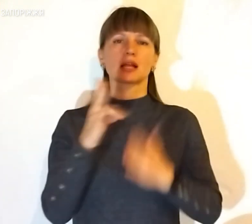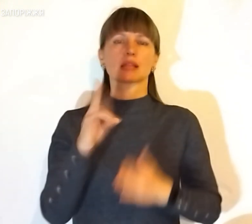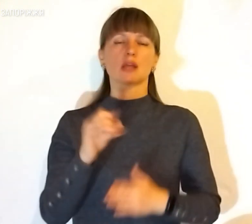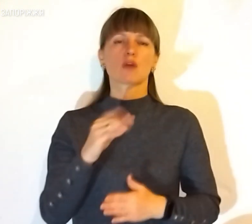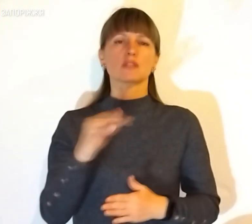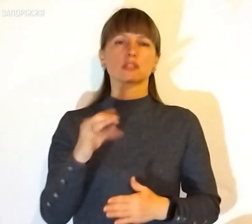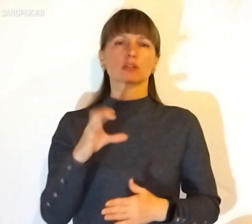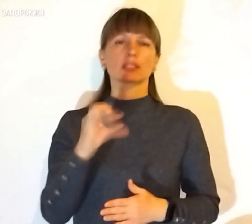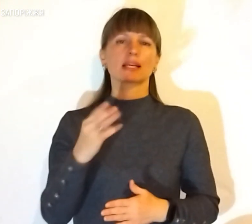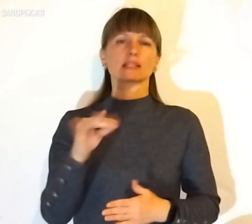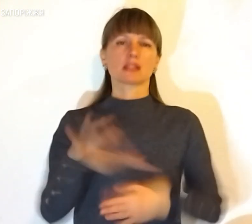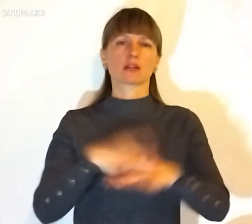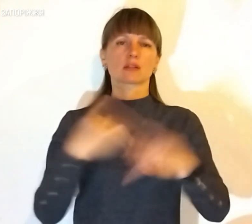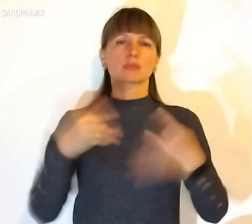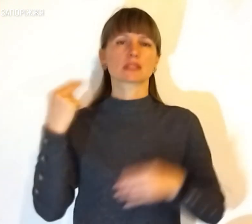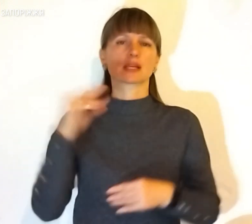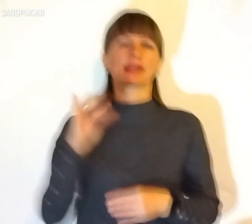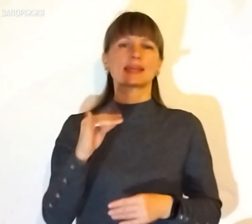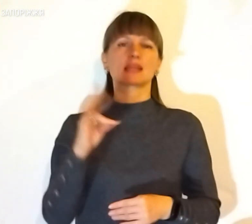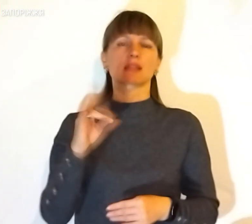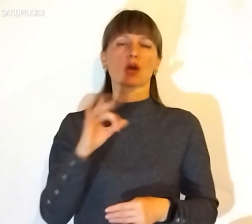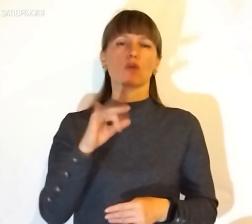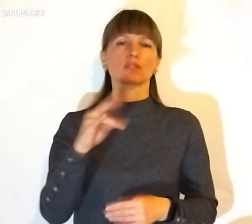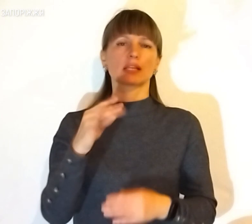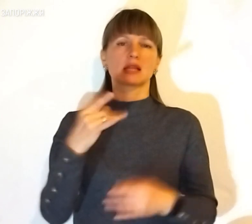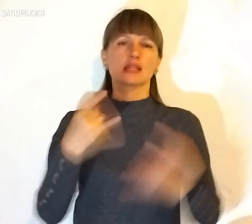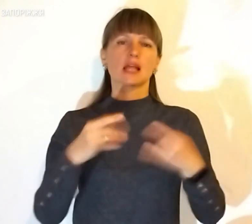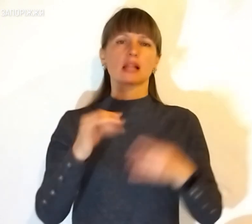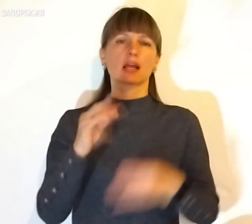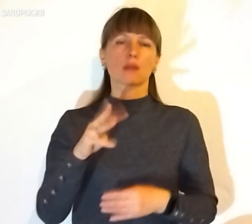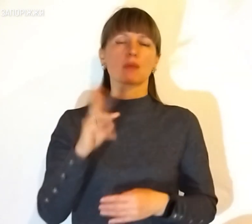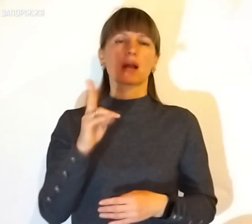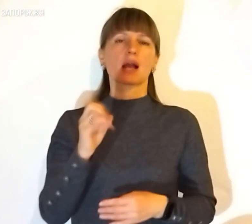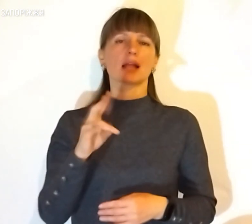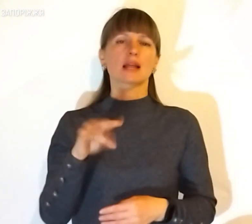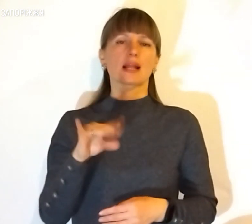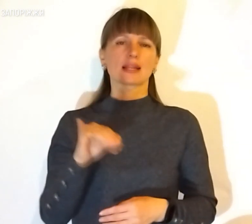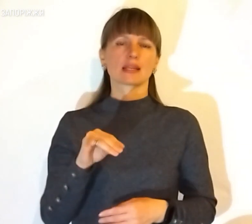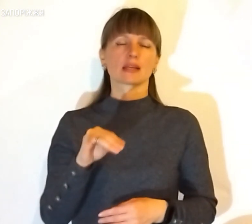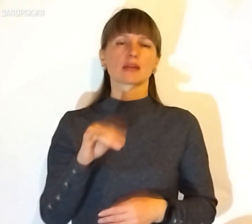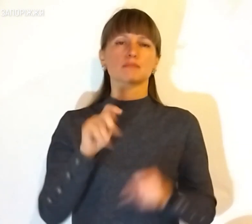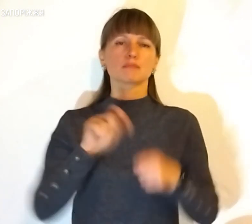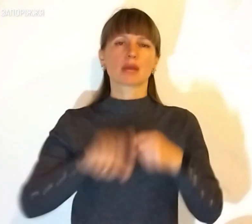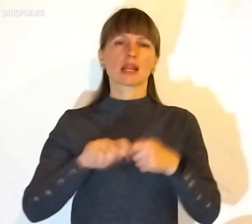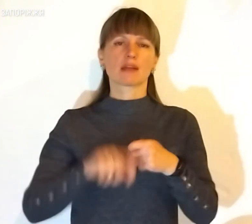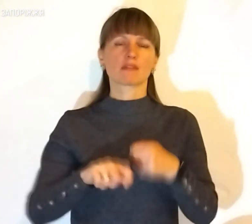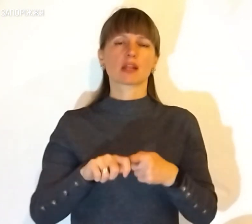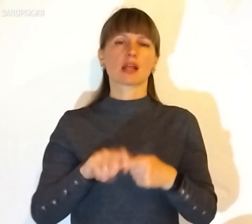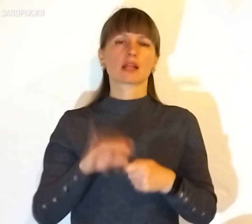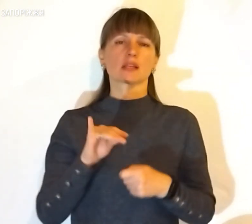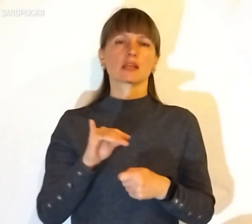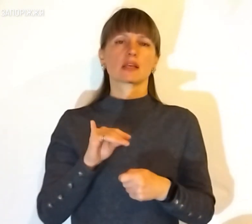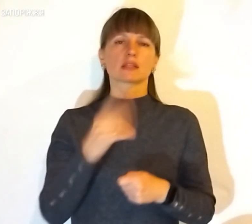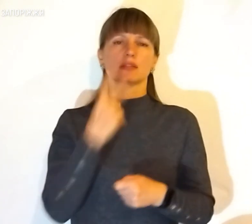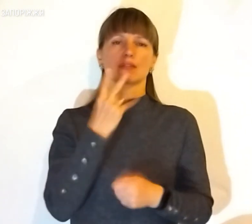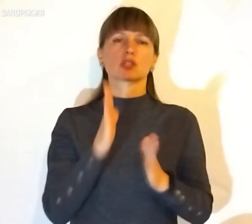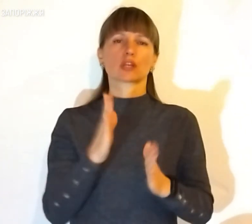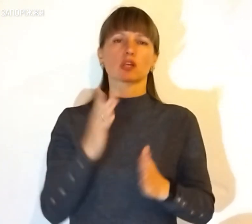офіційному сайті Суспільного Запоріжжя та на офіційному телеграм-каналі. Перевіряйте і споживайте лише перевірену та достовірну